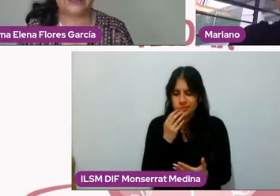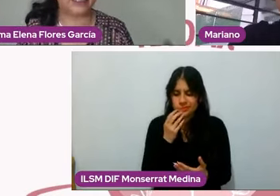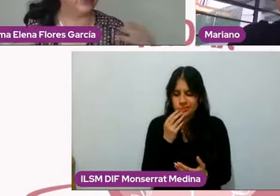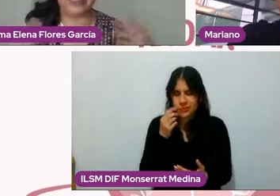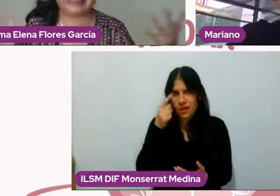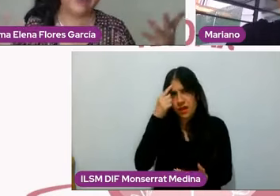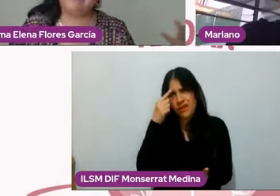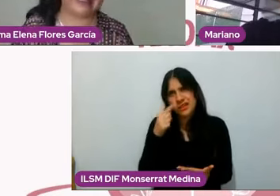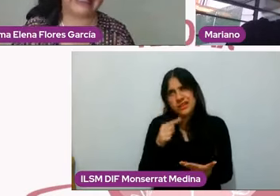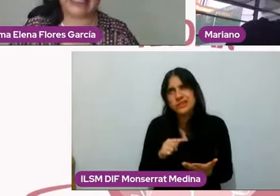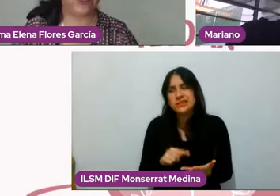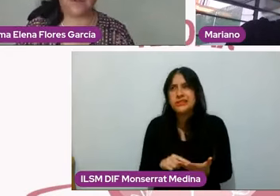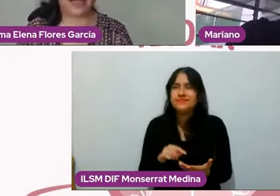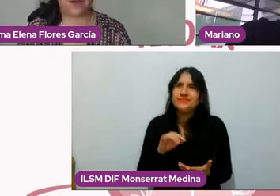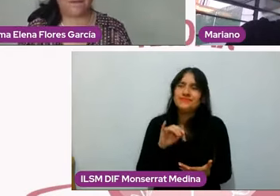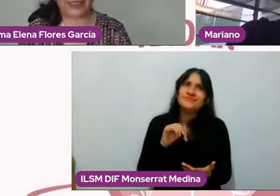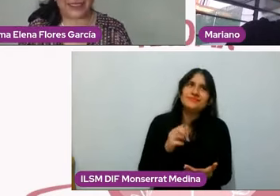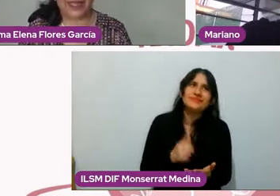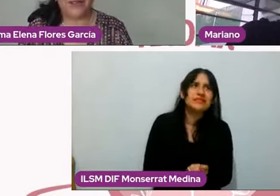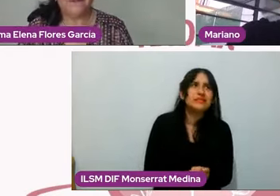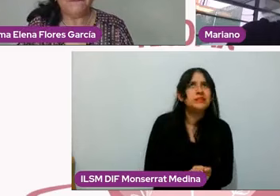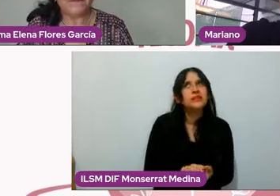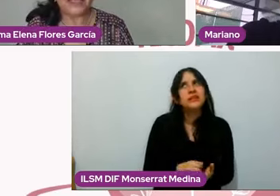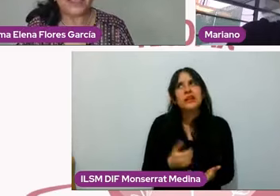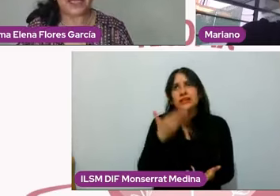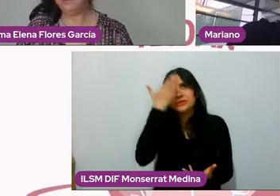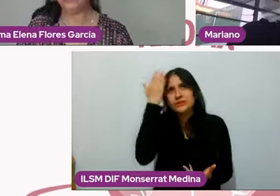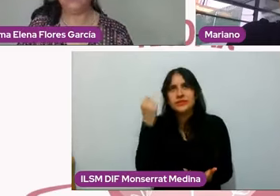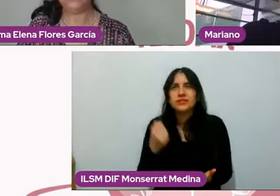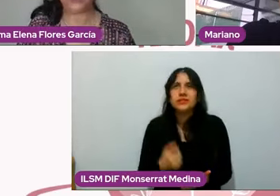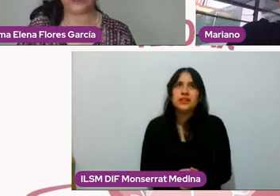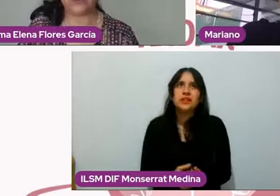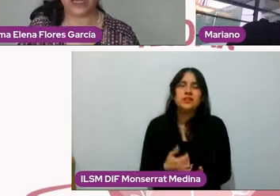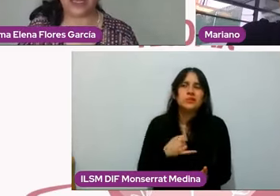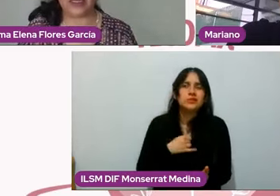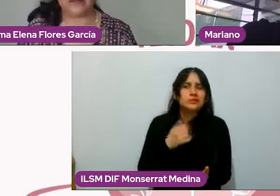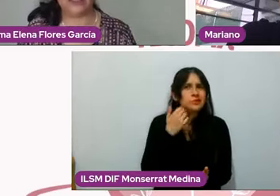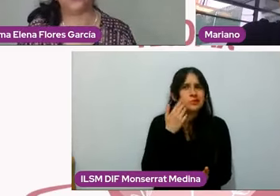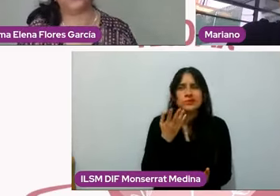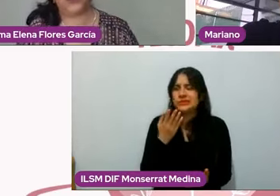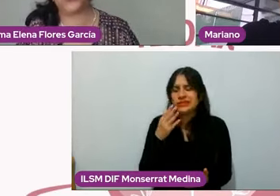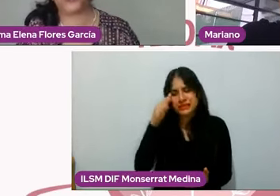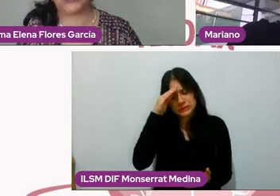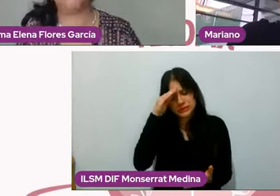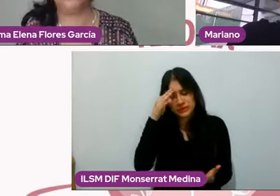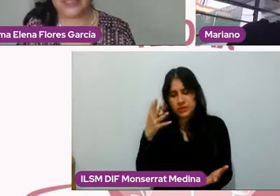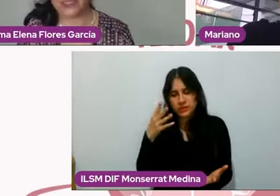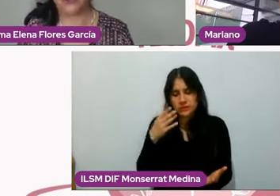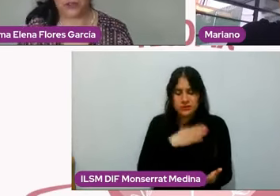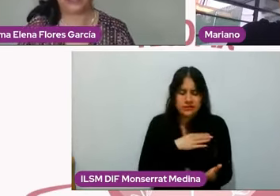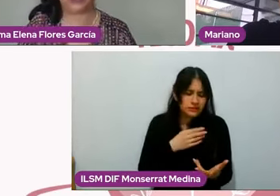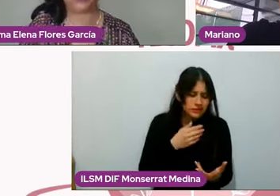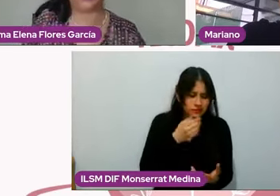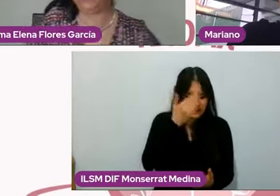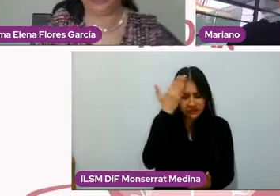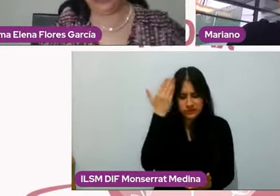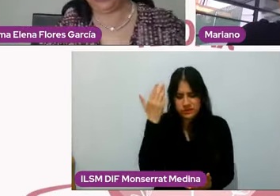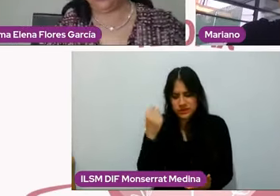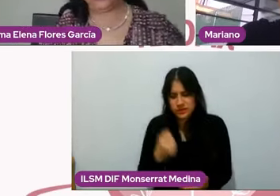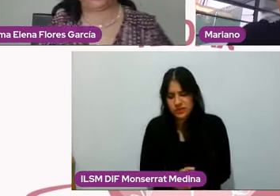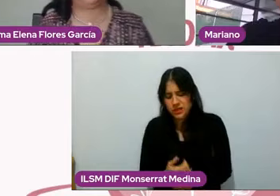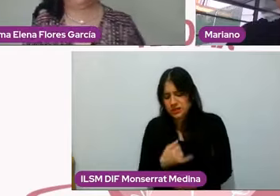sí existe, o es que yo me resisto, Mariano, a pensar que realmente podemos estar con alguien, digo, bueno, yo qué te voy a decir, no soy madre